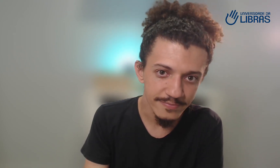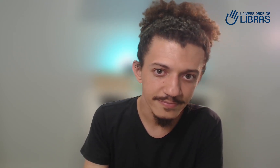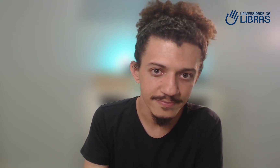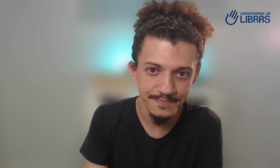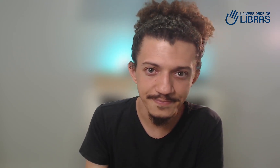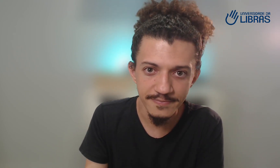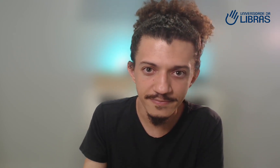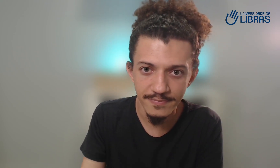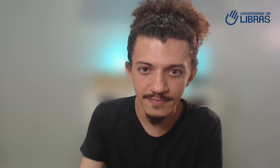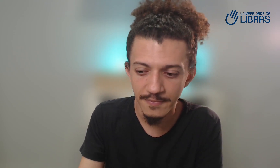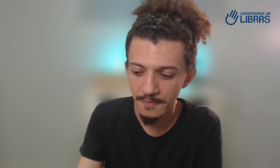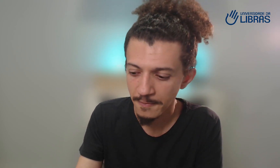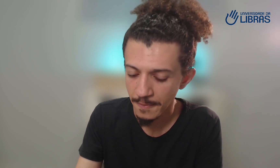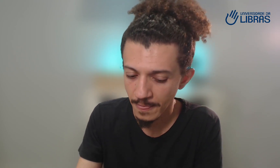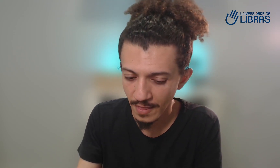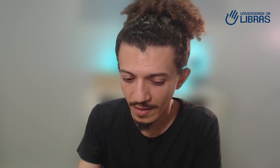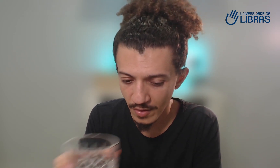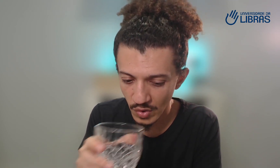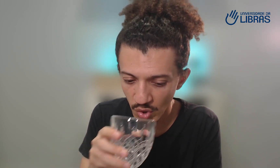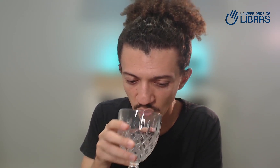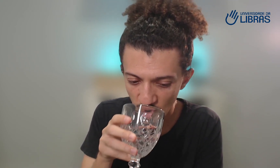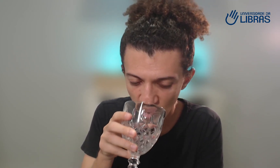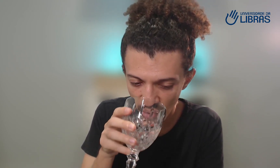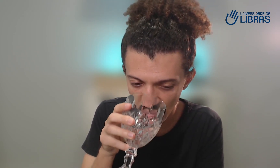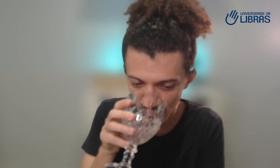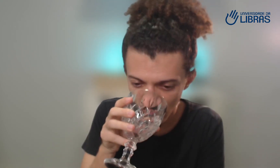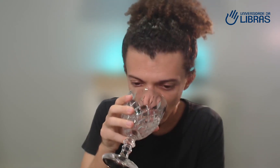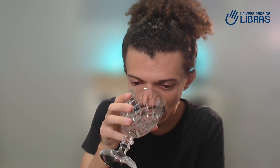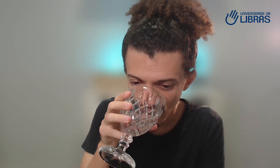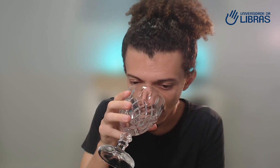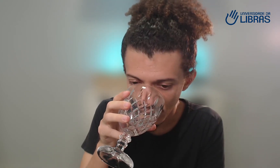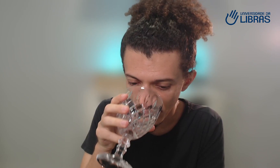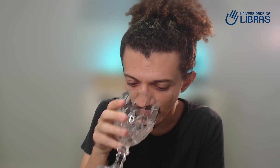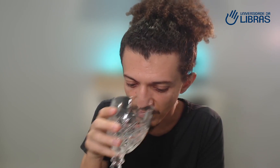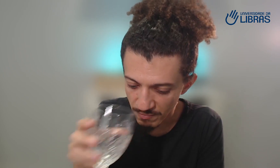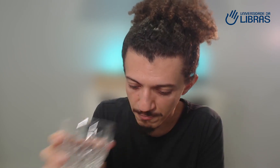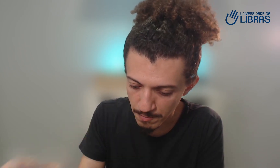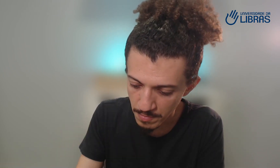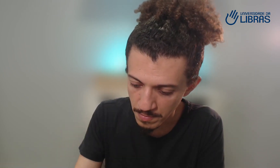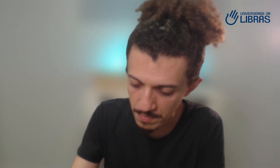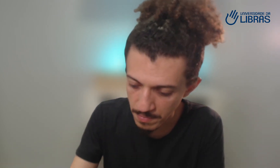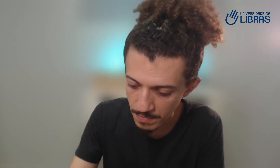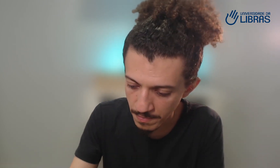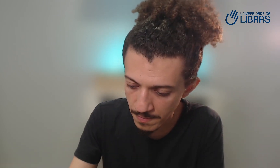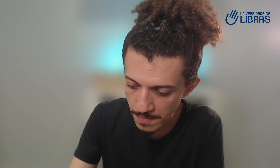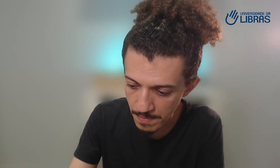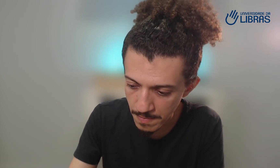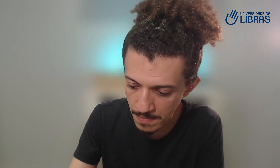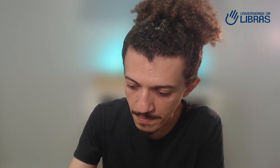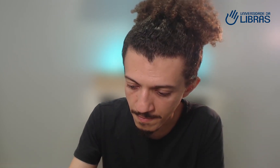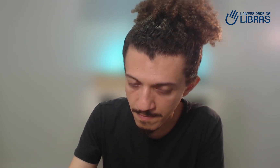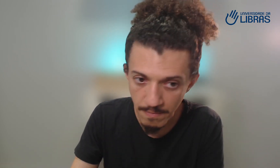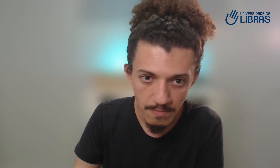A Rebeca, ela fez um comentário e uma postagem nossa do Facebook e ela comentou assim,